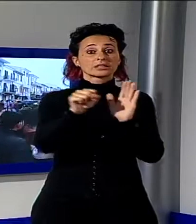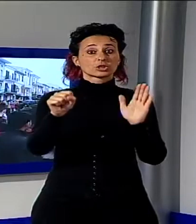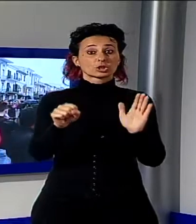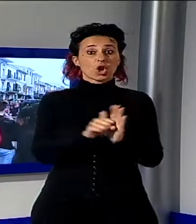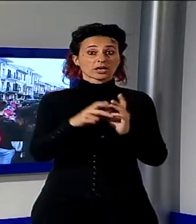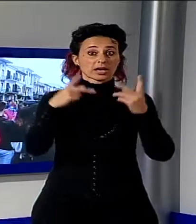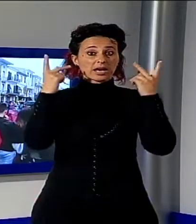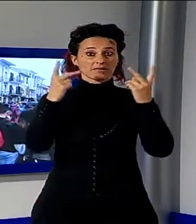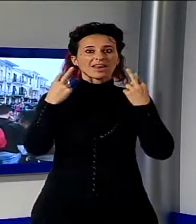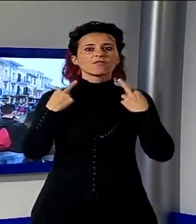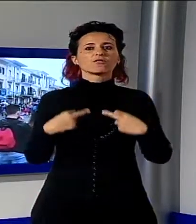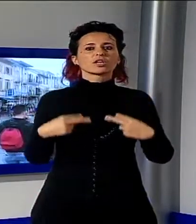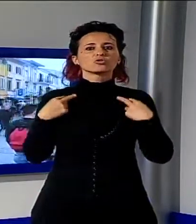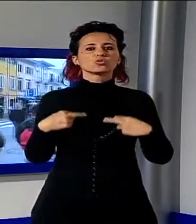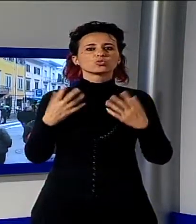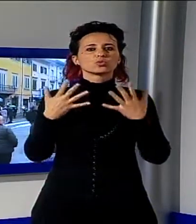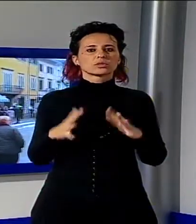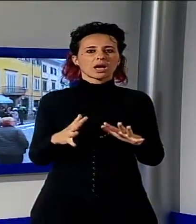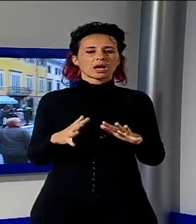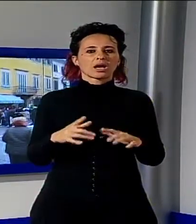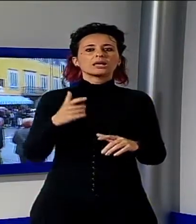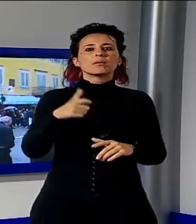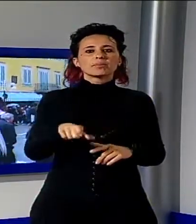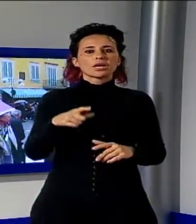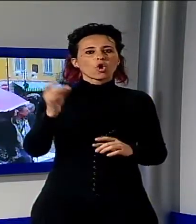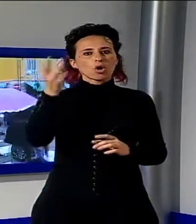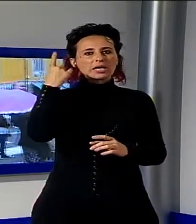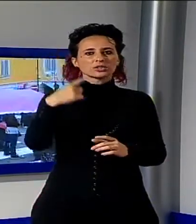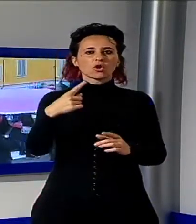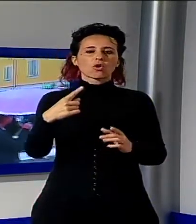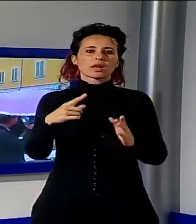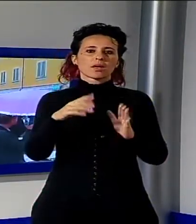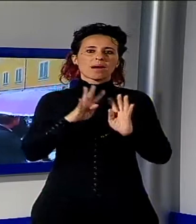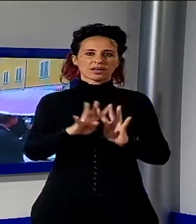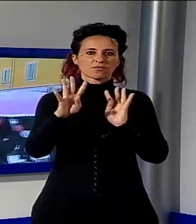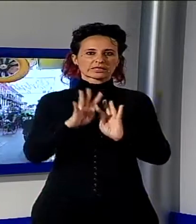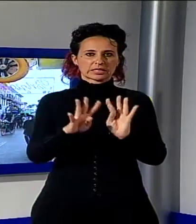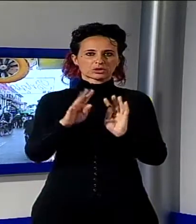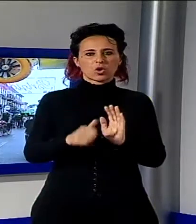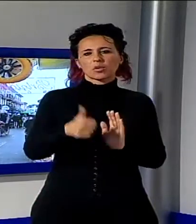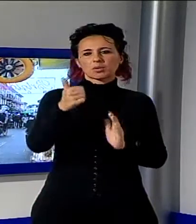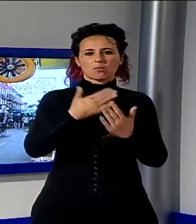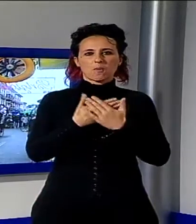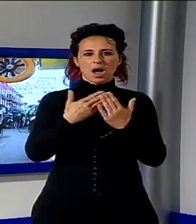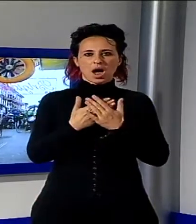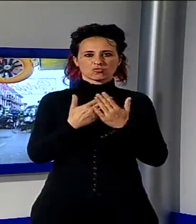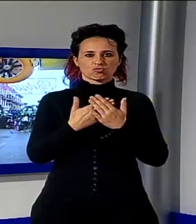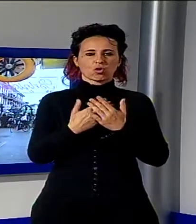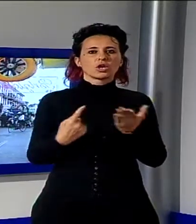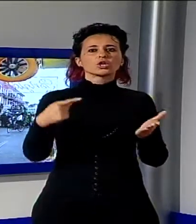vissuta. Ecco il senso della straordinaria rievocazione storica che per il primo maggio ha riportato alle maschere la tradizione nel quartiere più